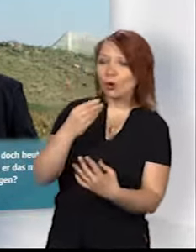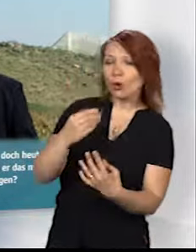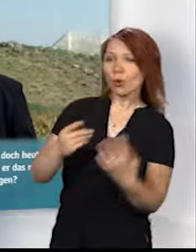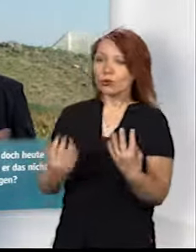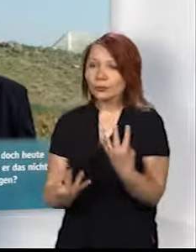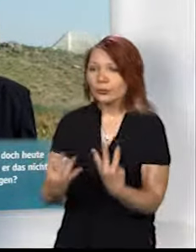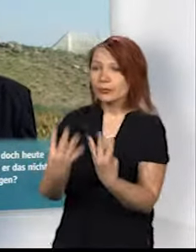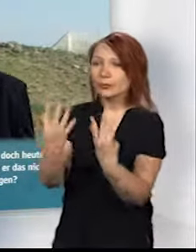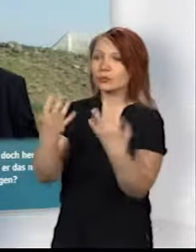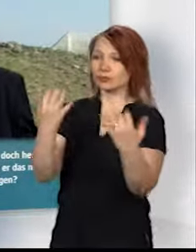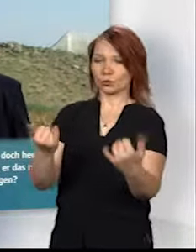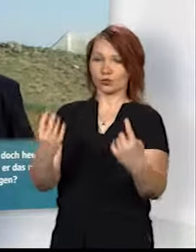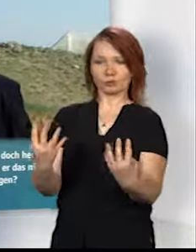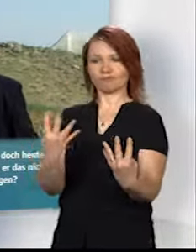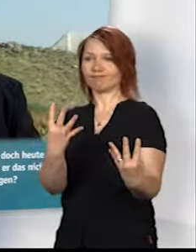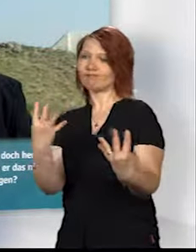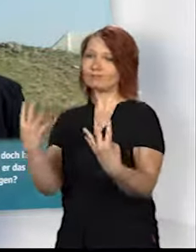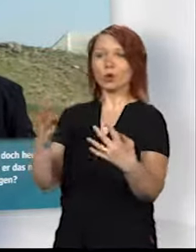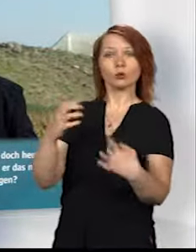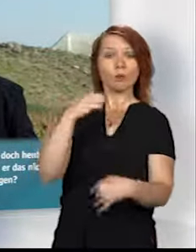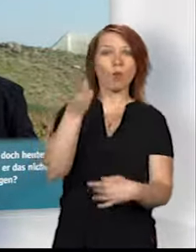das doch heute steht und morgen in den Ofen geworfen wird,